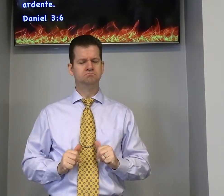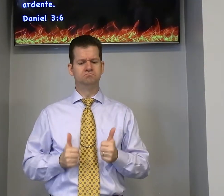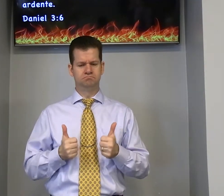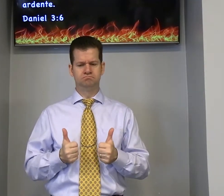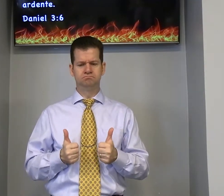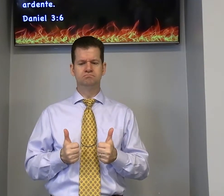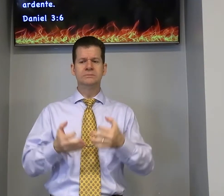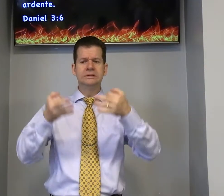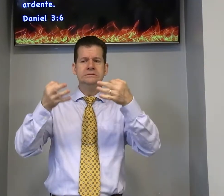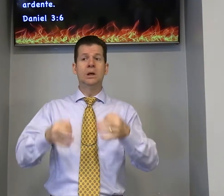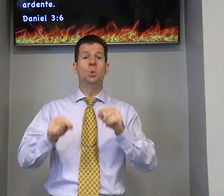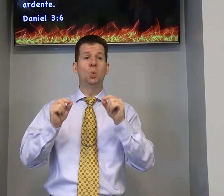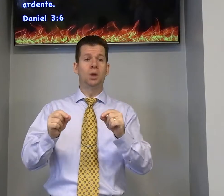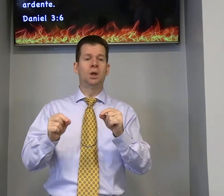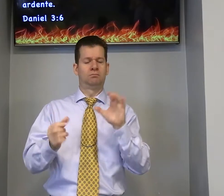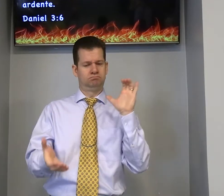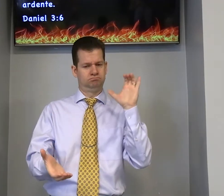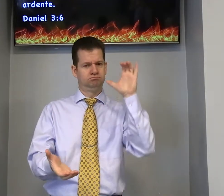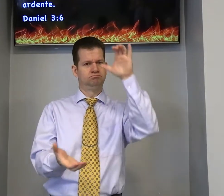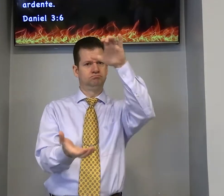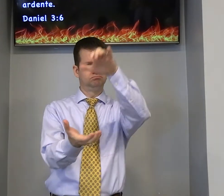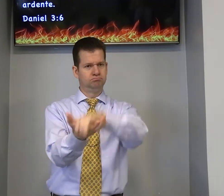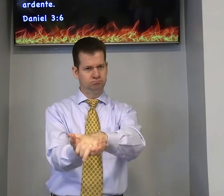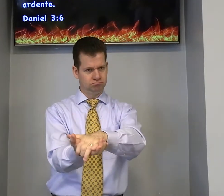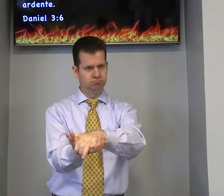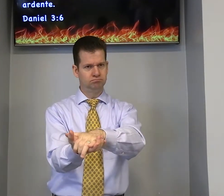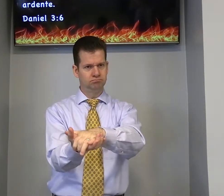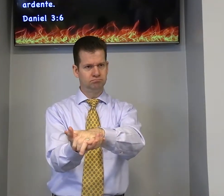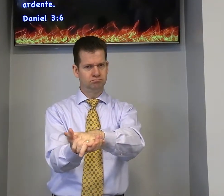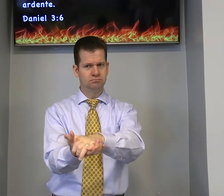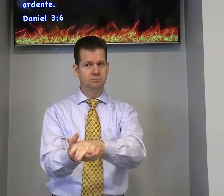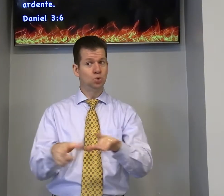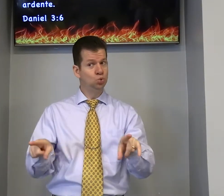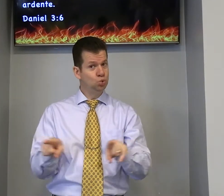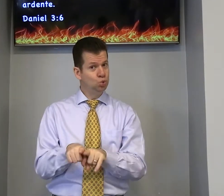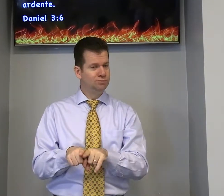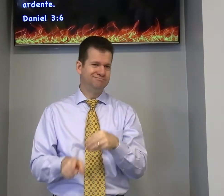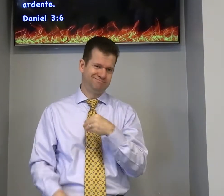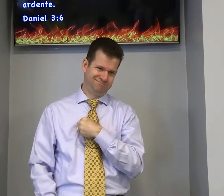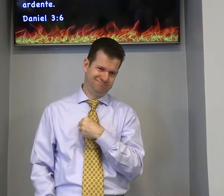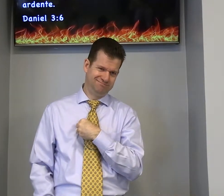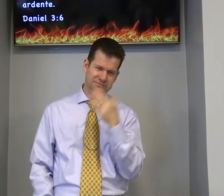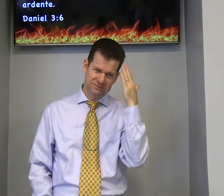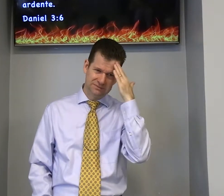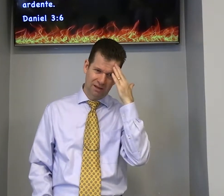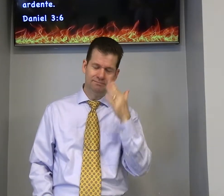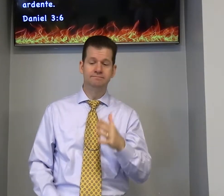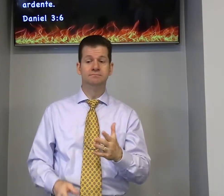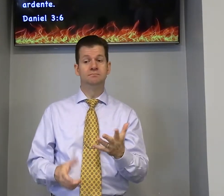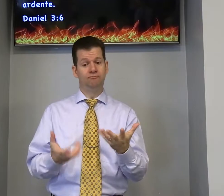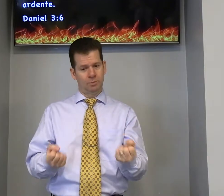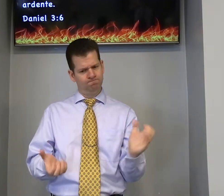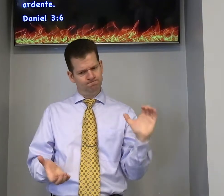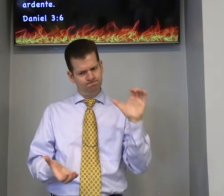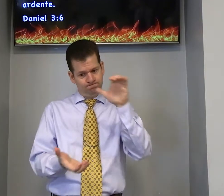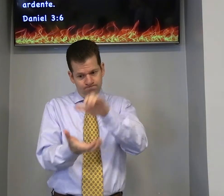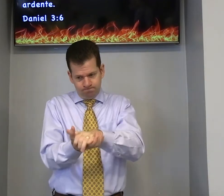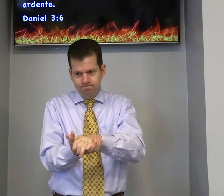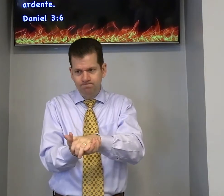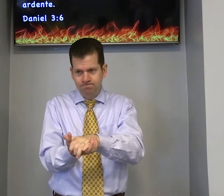limpo certo é o que? o casamento quando está junto é pecado